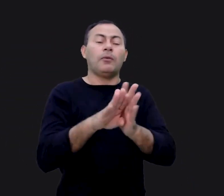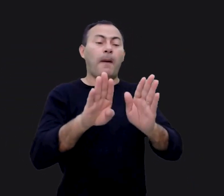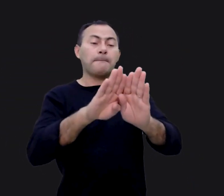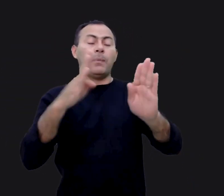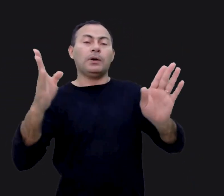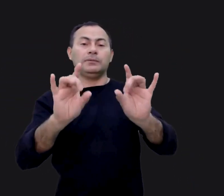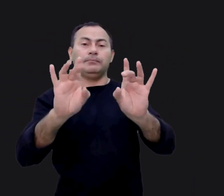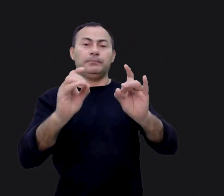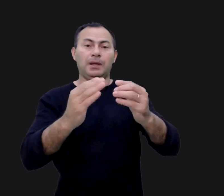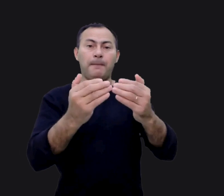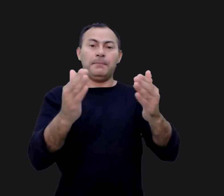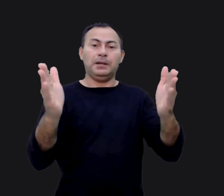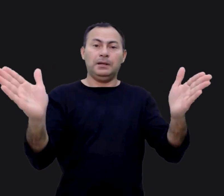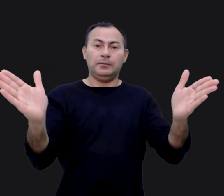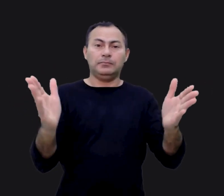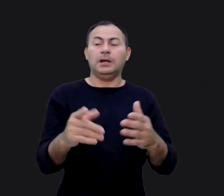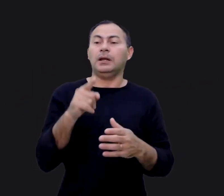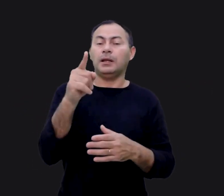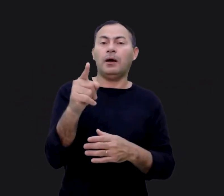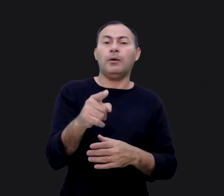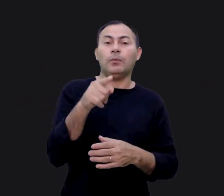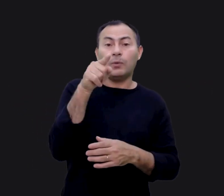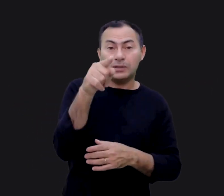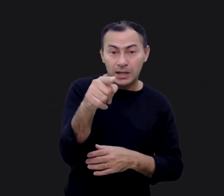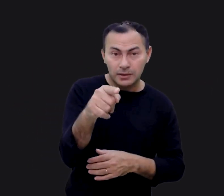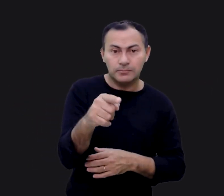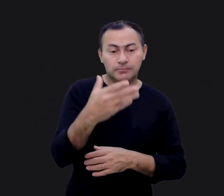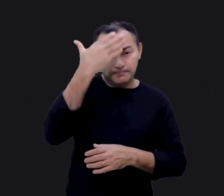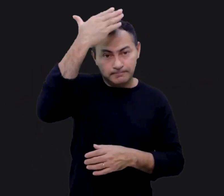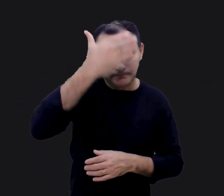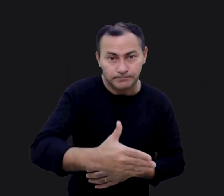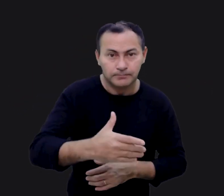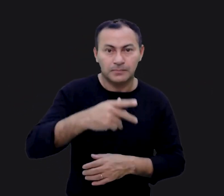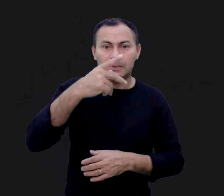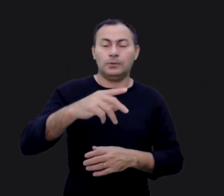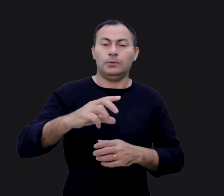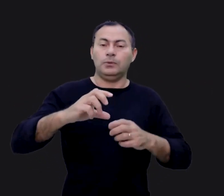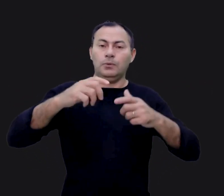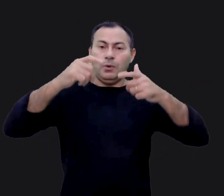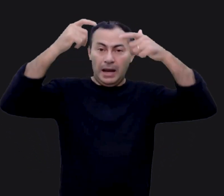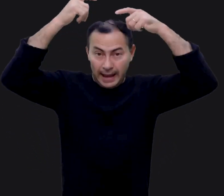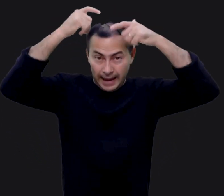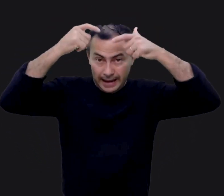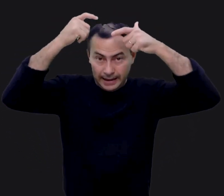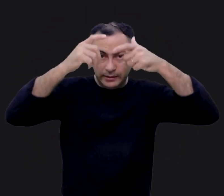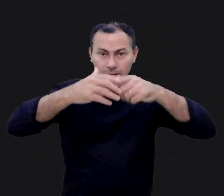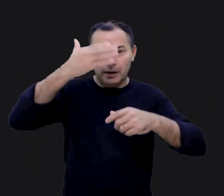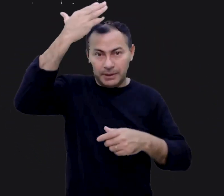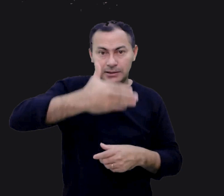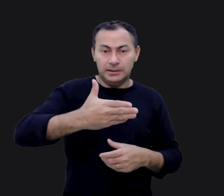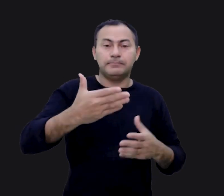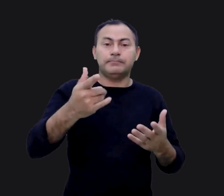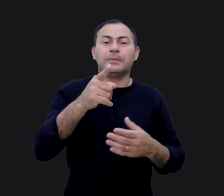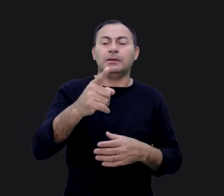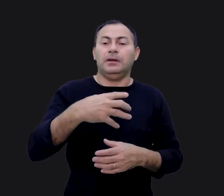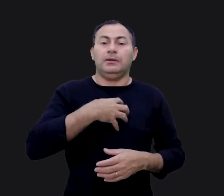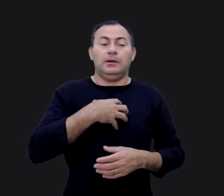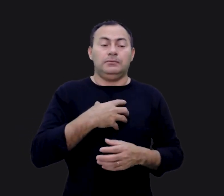finalmente, uma porta especial se abriria. E lá estaria você, na presença do soberano. Na presença do rei, você